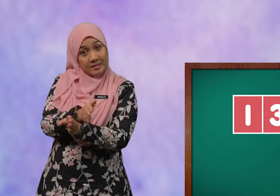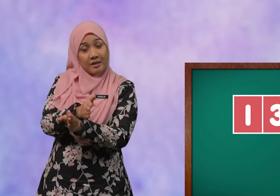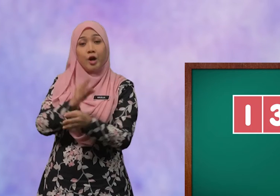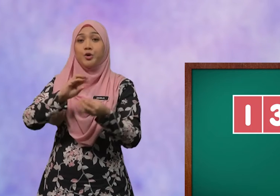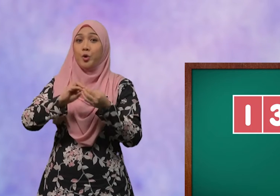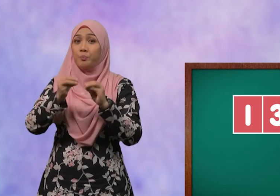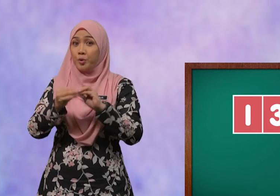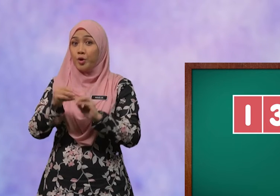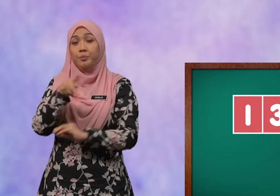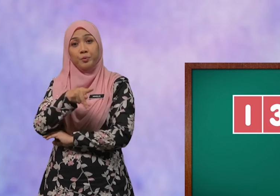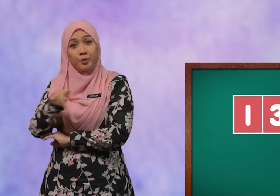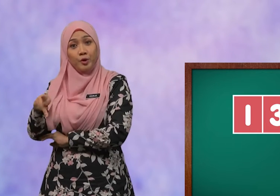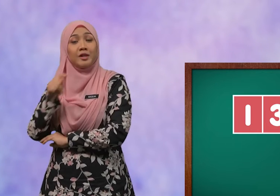Nombor Nombor